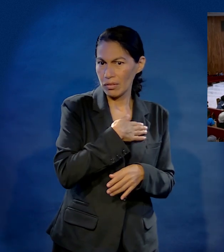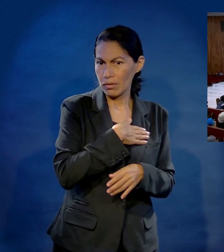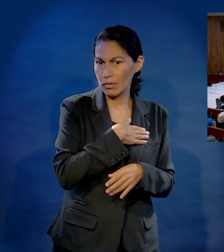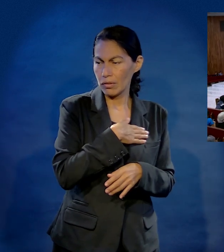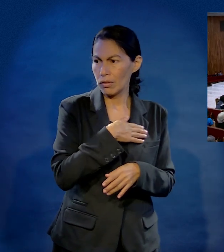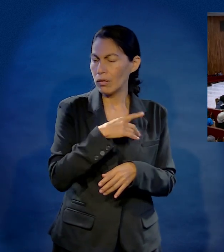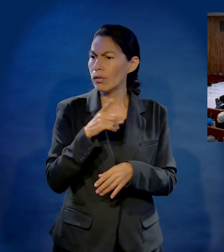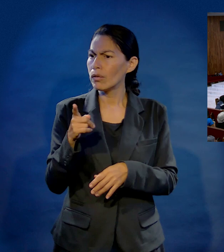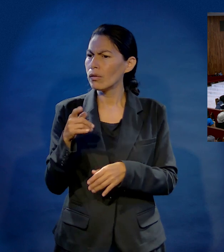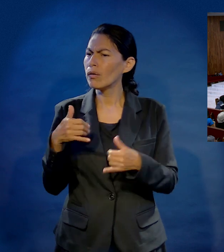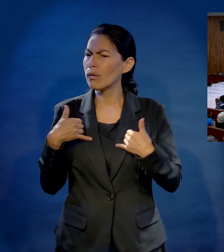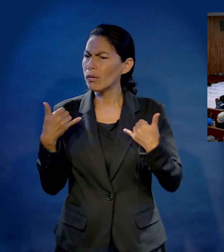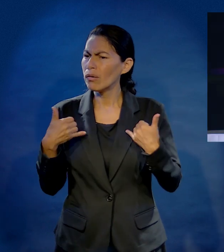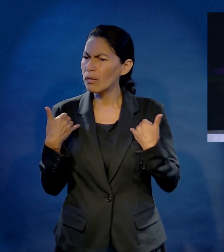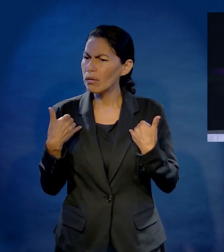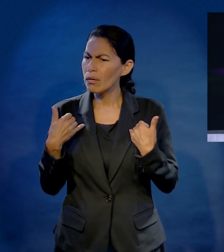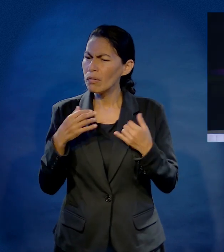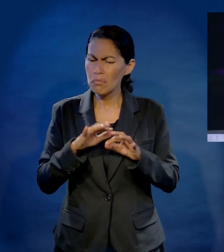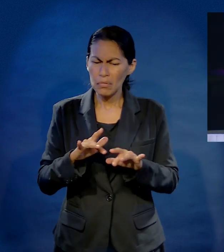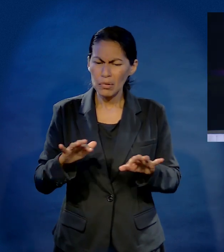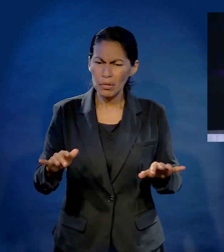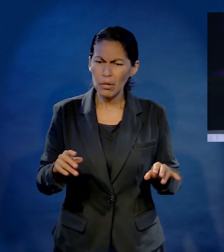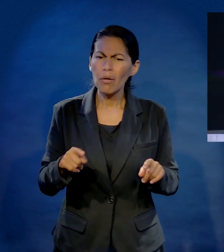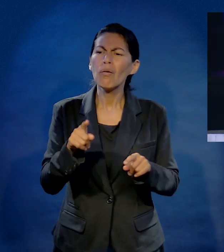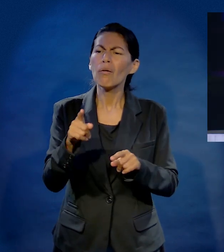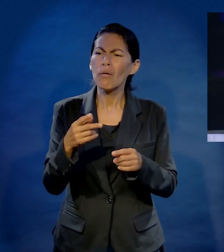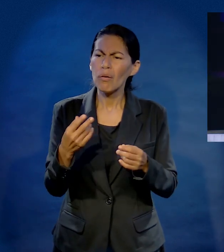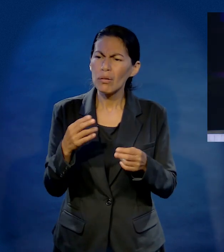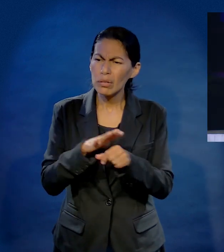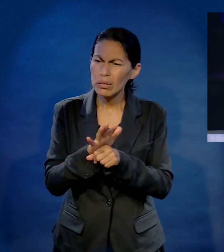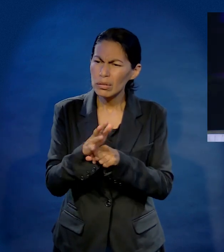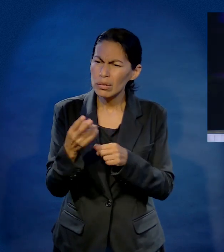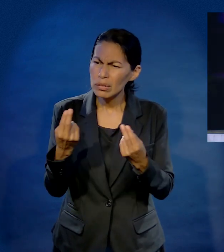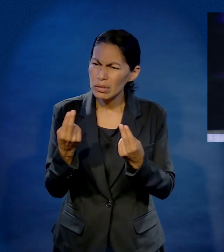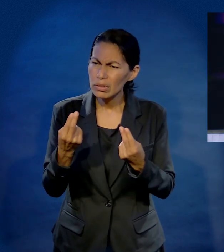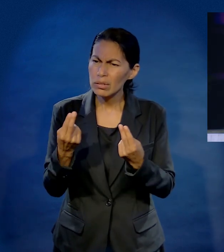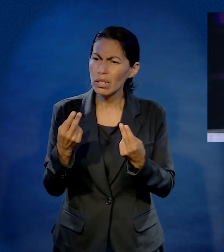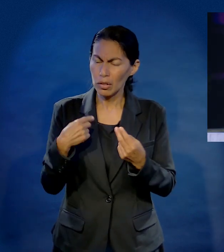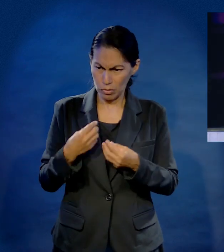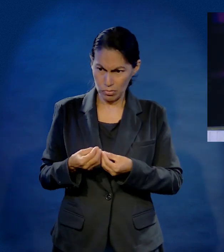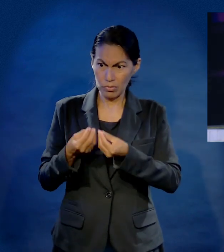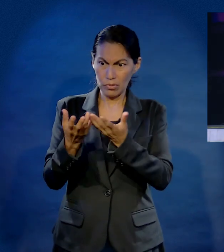ahí se fue al baño y le dijo, oye joven, ¿qué piano necesitas tú para que no dejes de practicar? Yo te lo voy a dar.